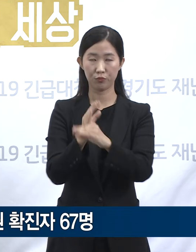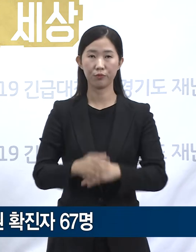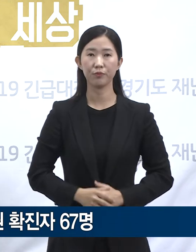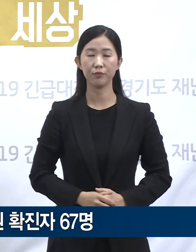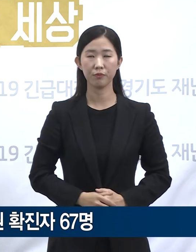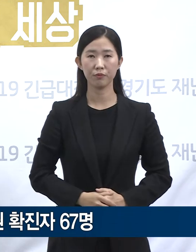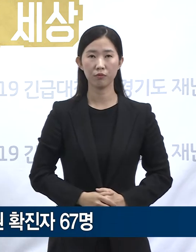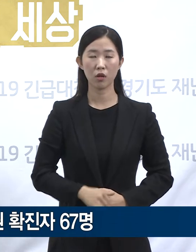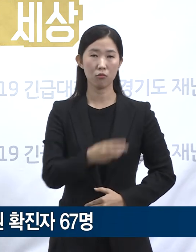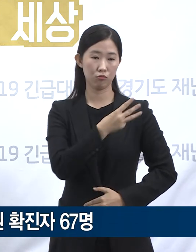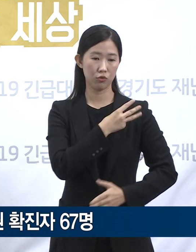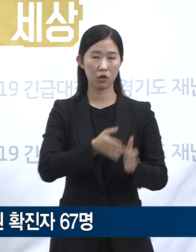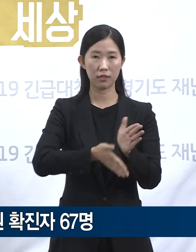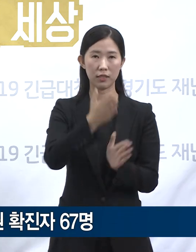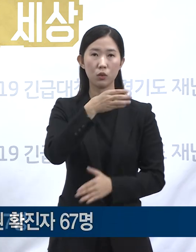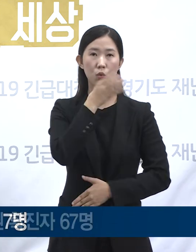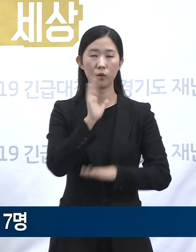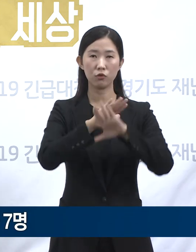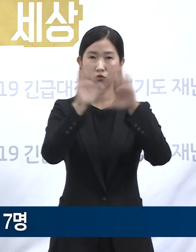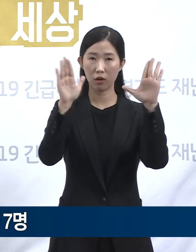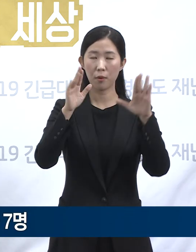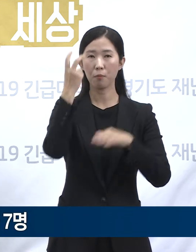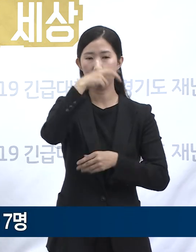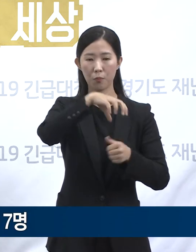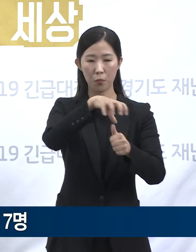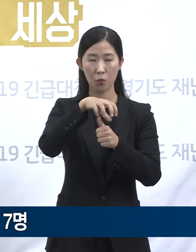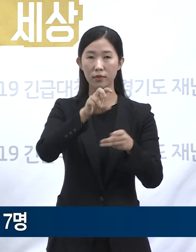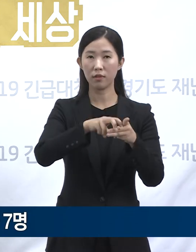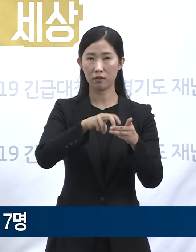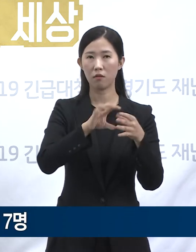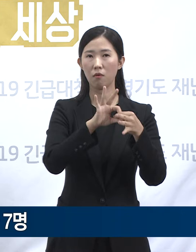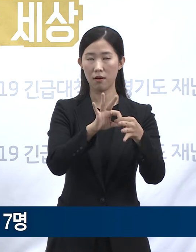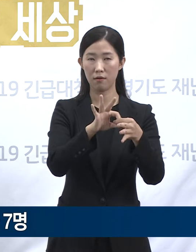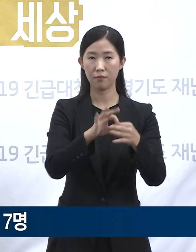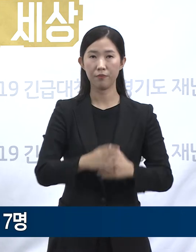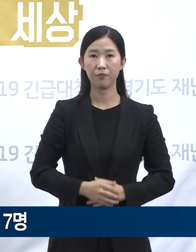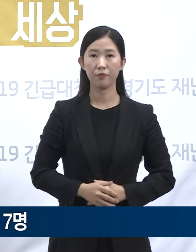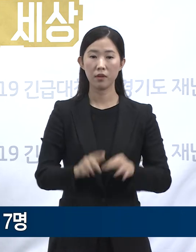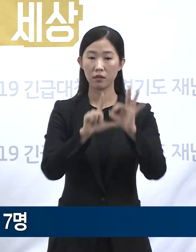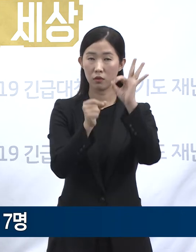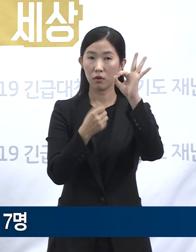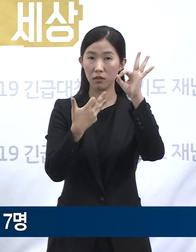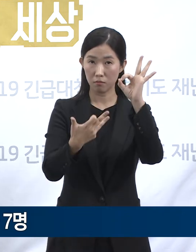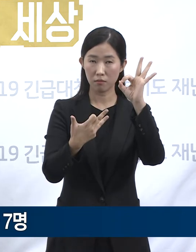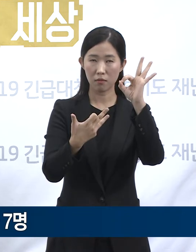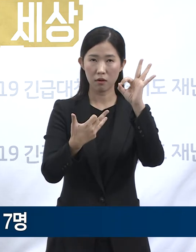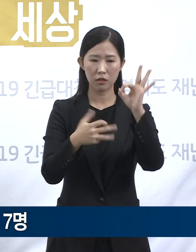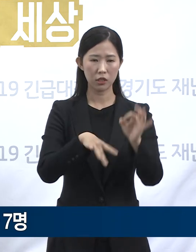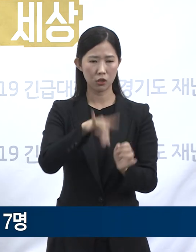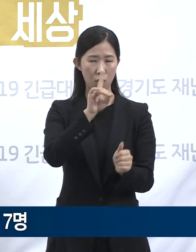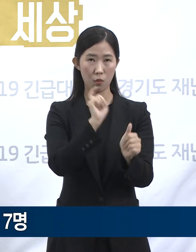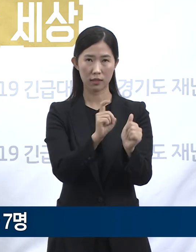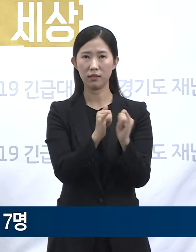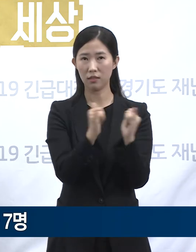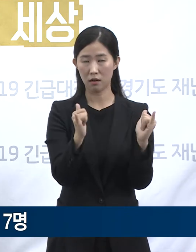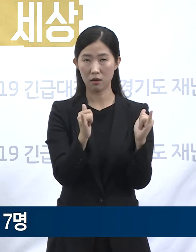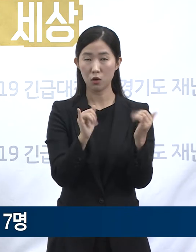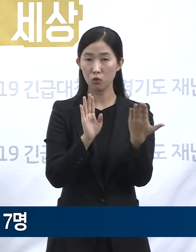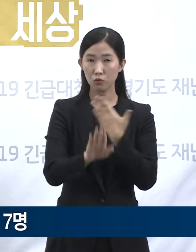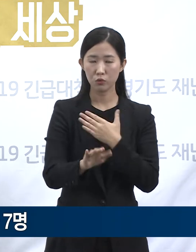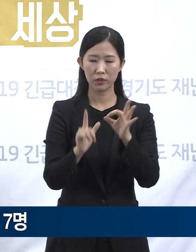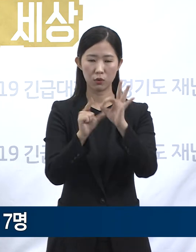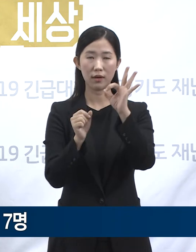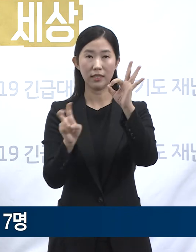부천시 노인주간보호센터 관련 확진 상황입니다. 10월 18일 최초 확진자가 발생한 데 이어 10월